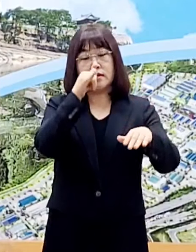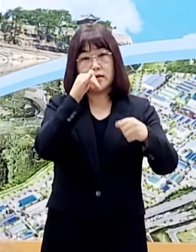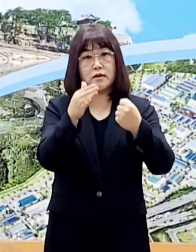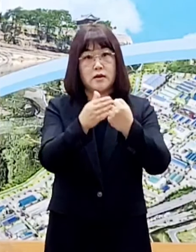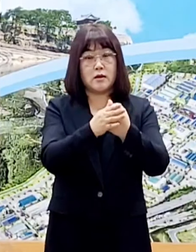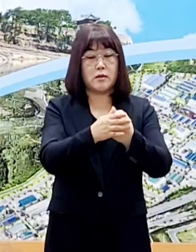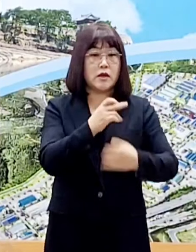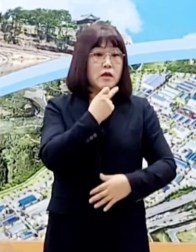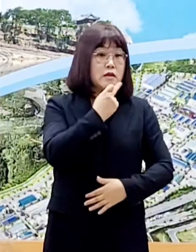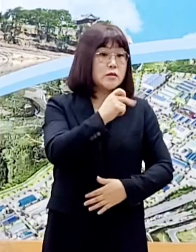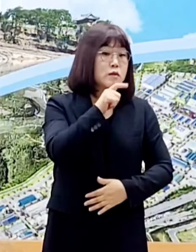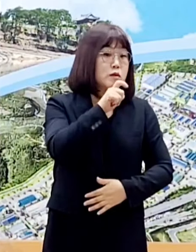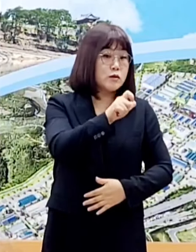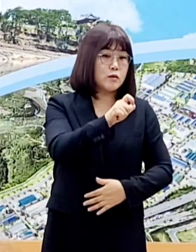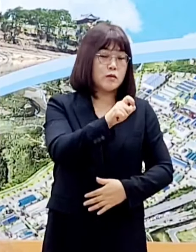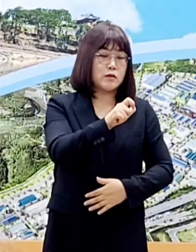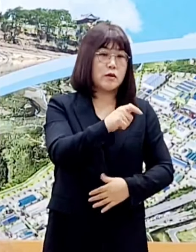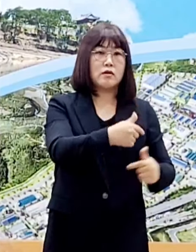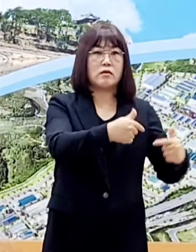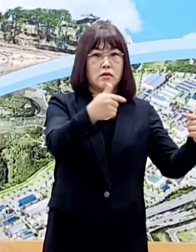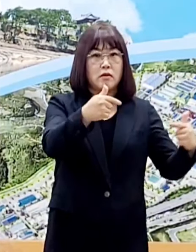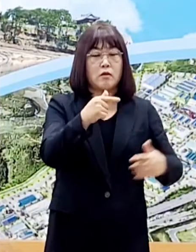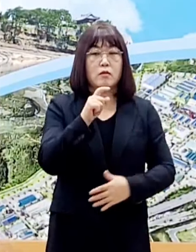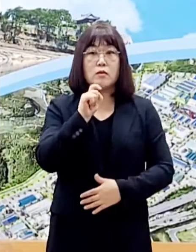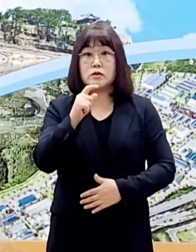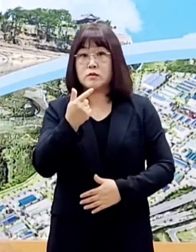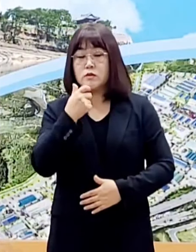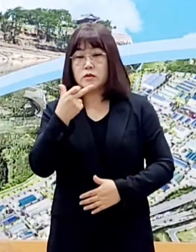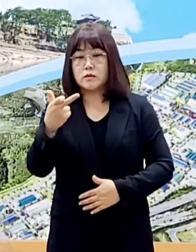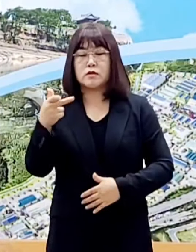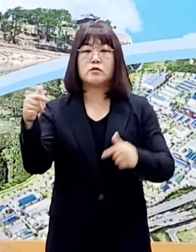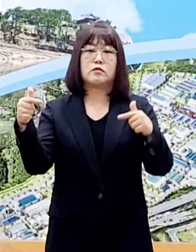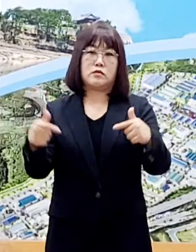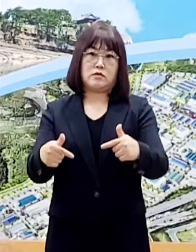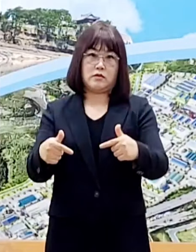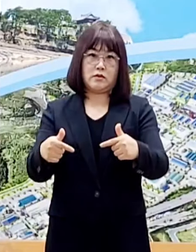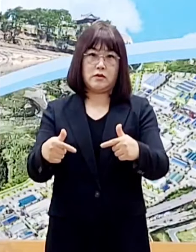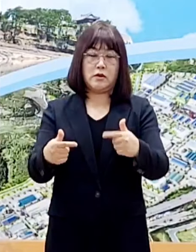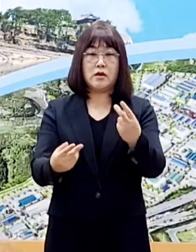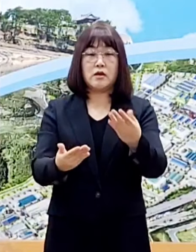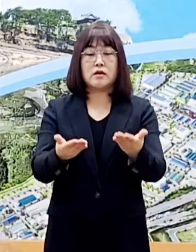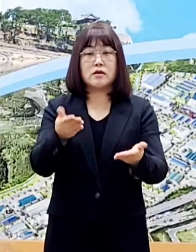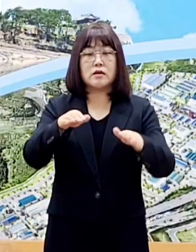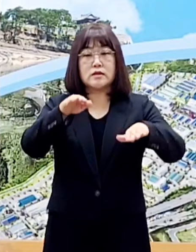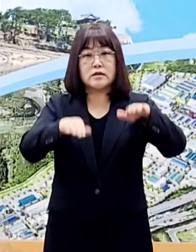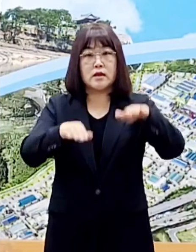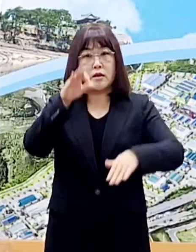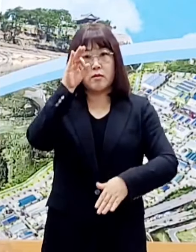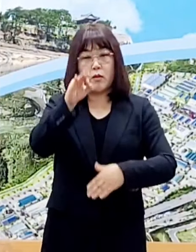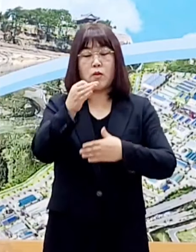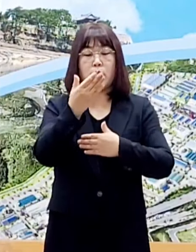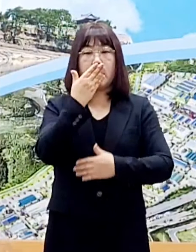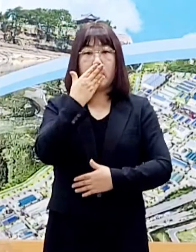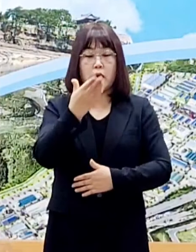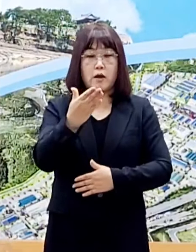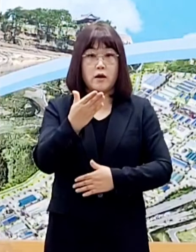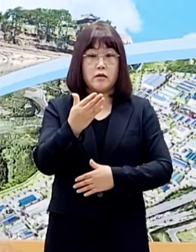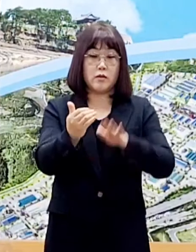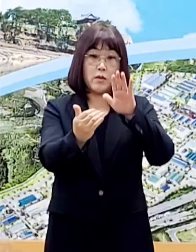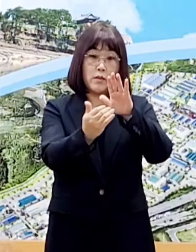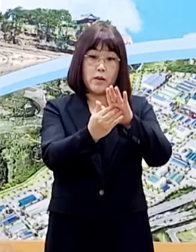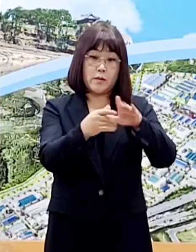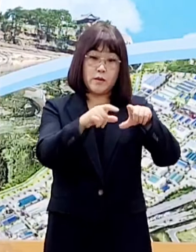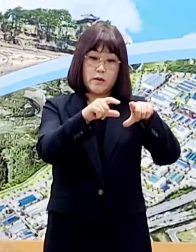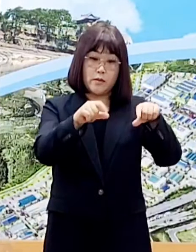예방접종의 효과는 입증되었다고 볼 수 있습니다. 아울러 방역패스 적용 대상이 대폭